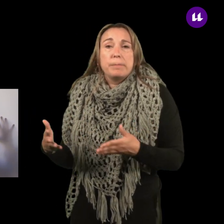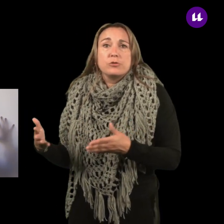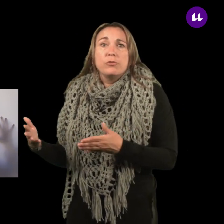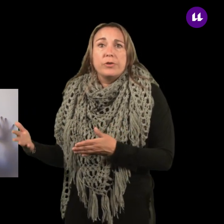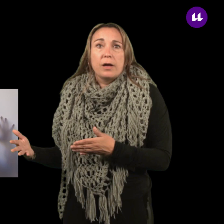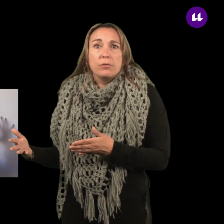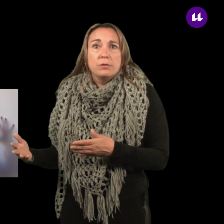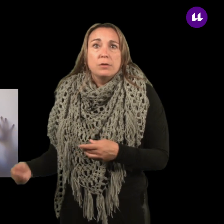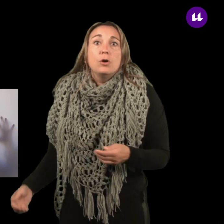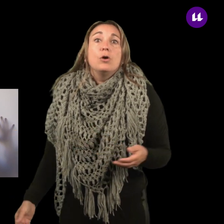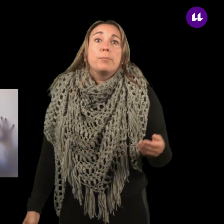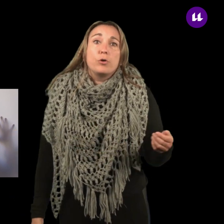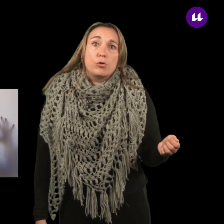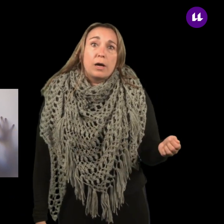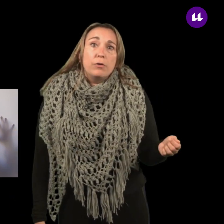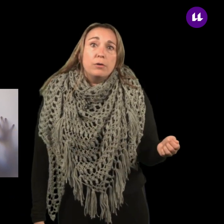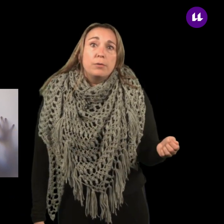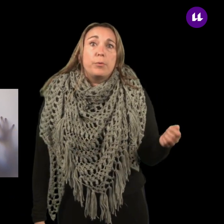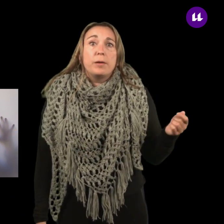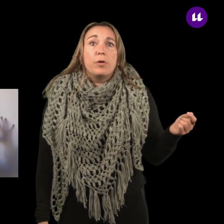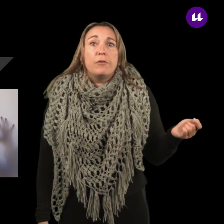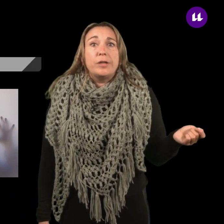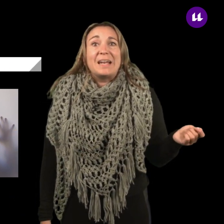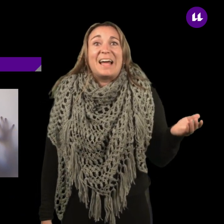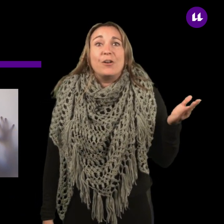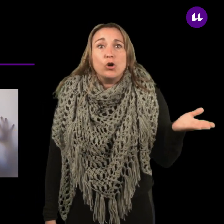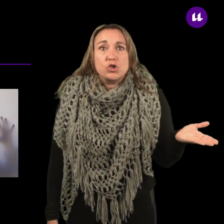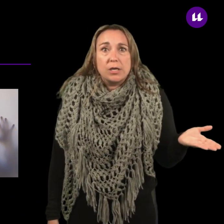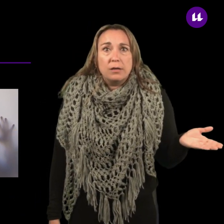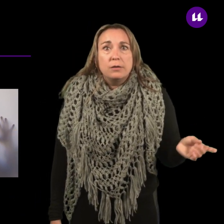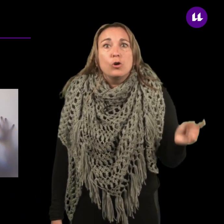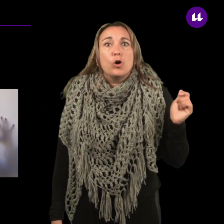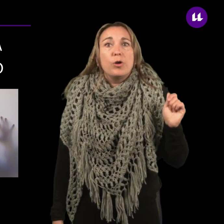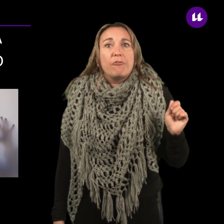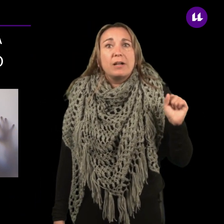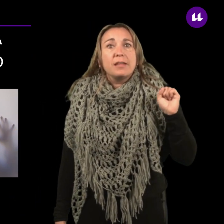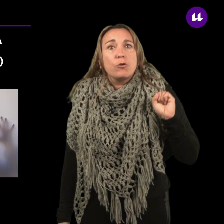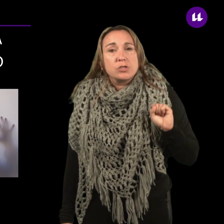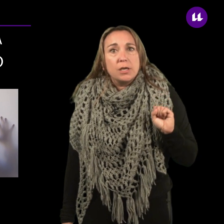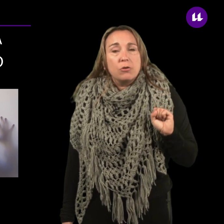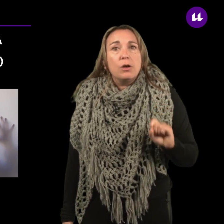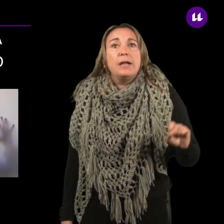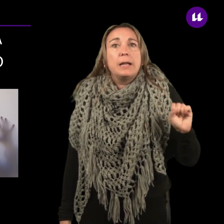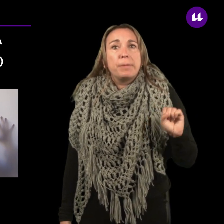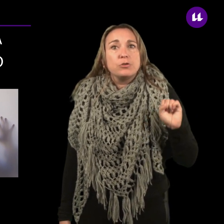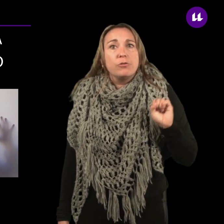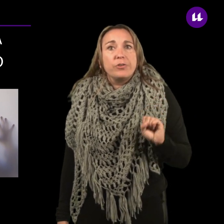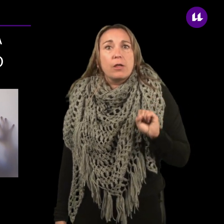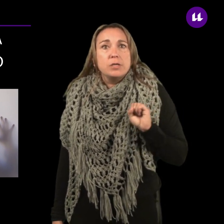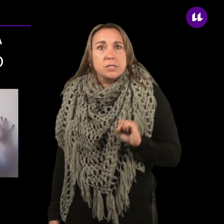espacio confinado. Por otro lado, podemos definir la anoxia como la falta de oxígeno en el espacio confinado en